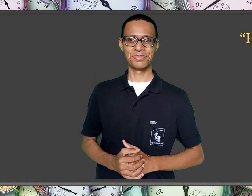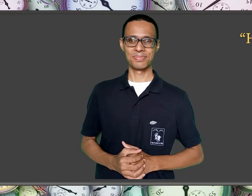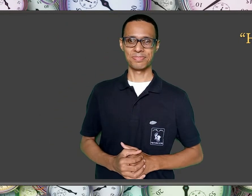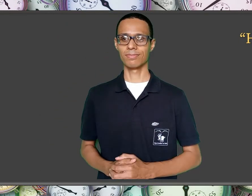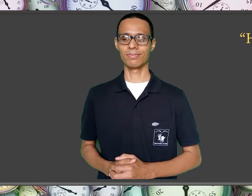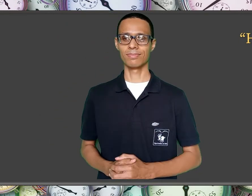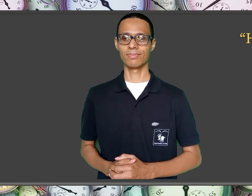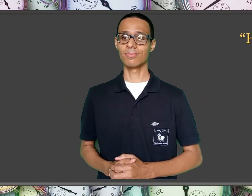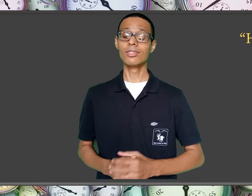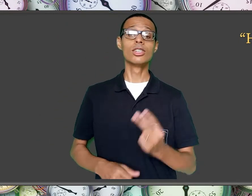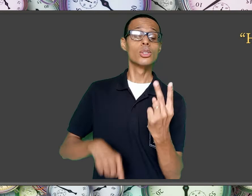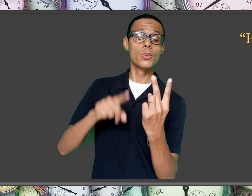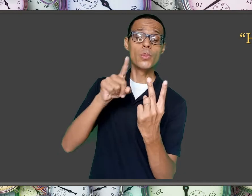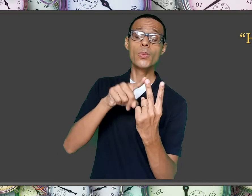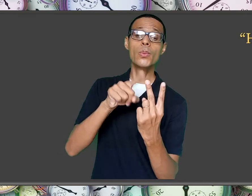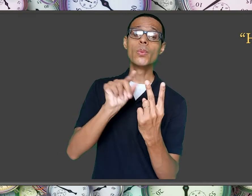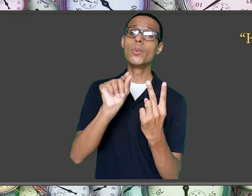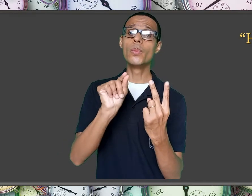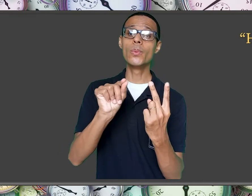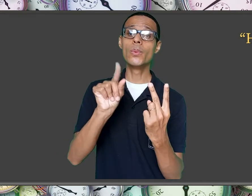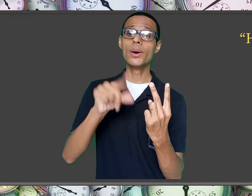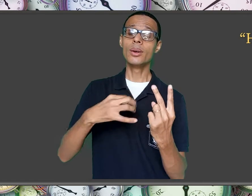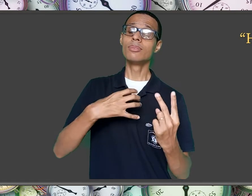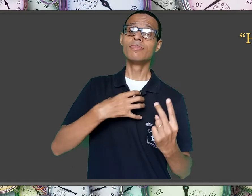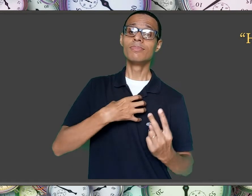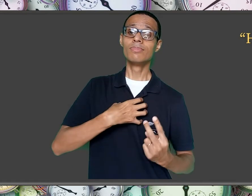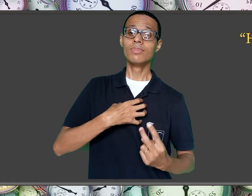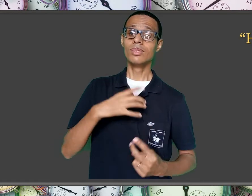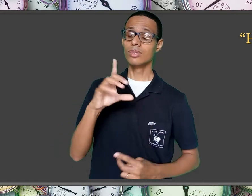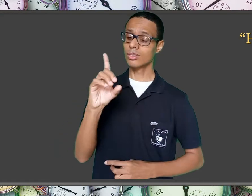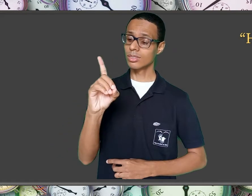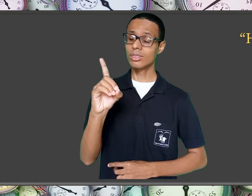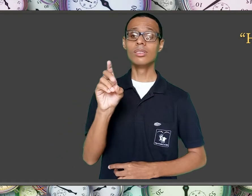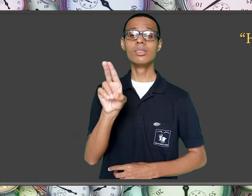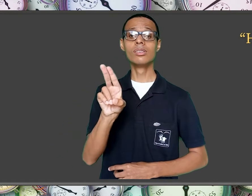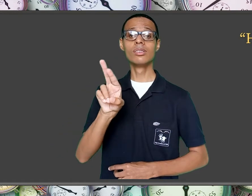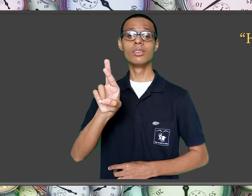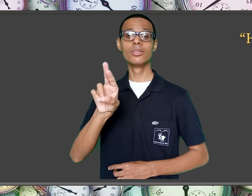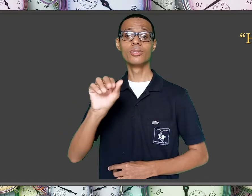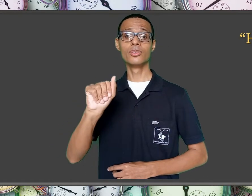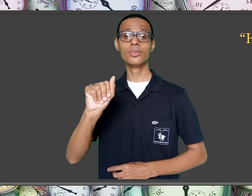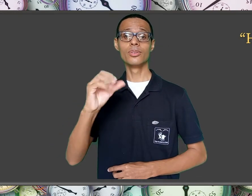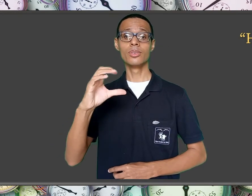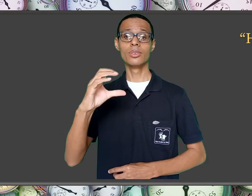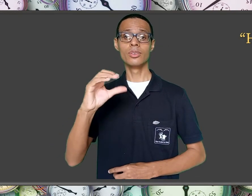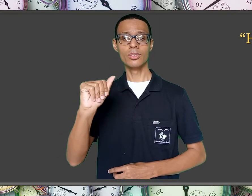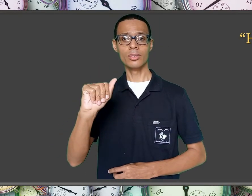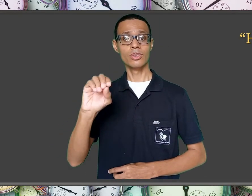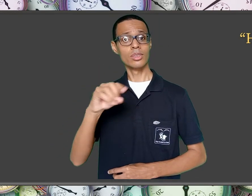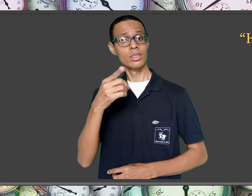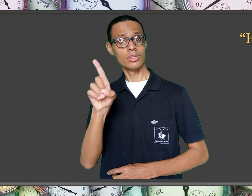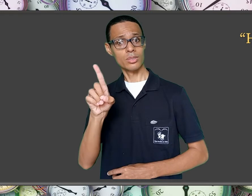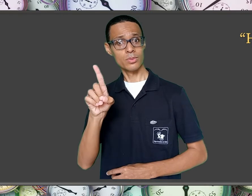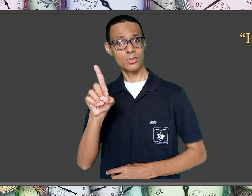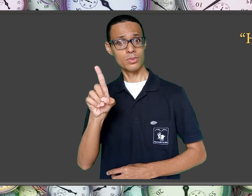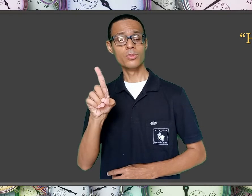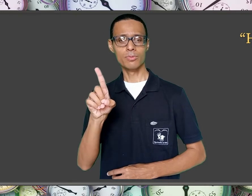O segundo refere-se ao sentido de tempo decorrido ou duração.